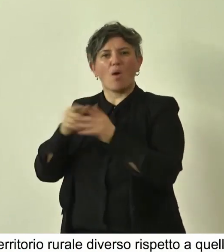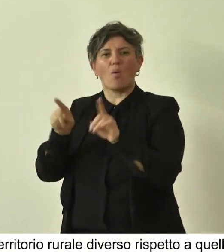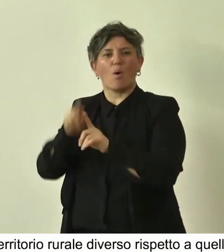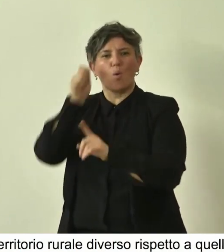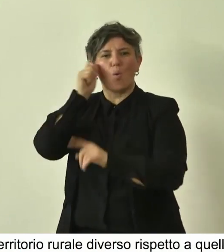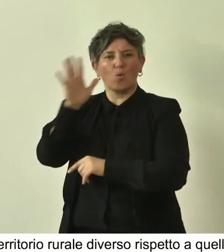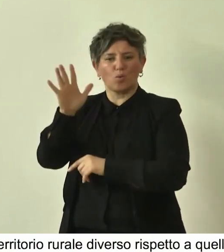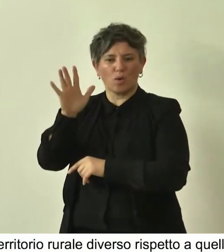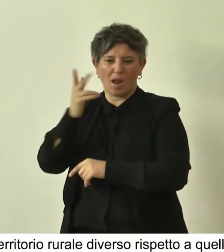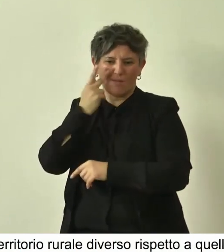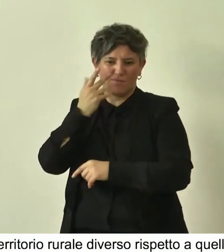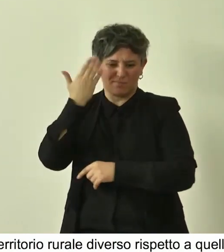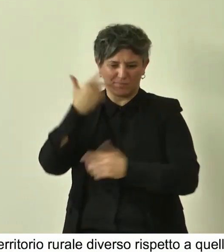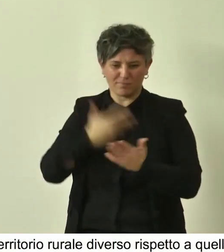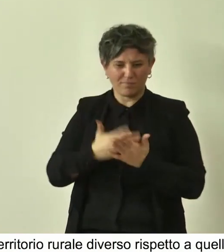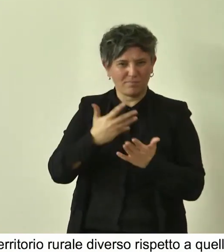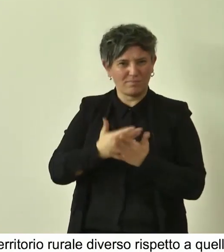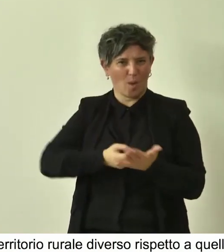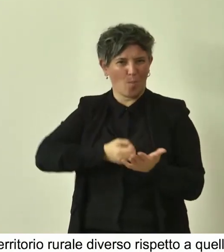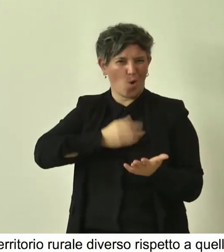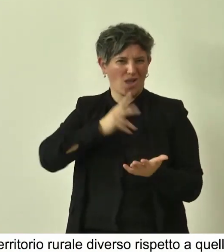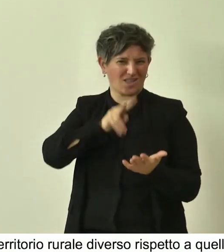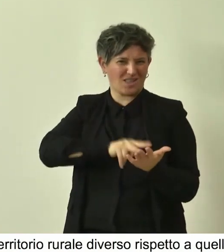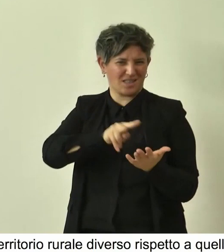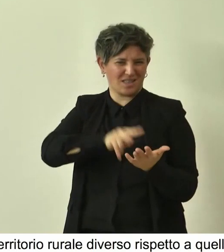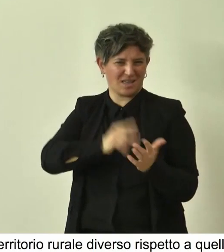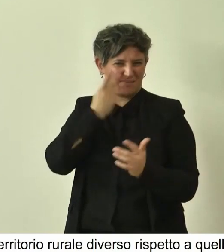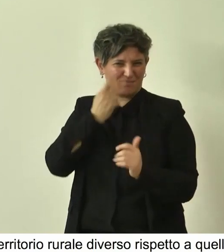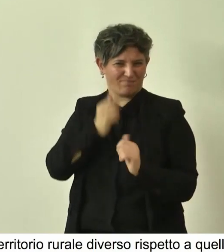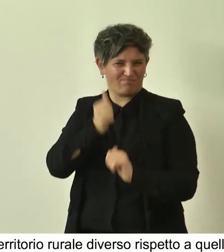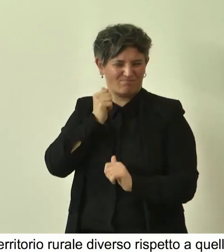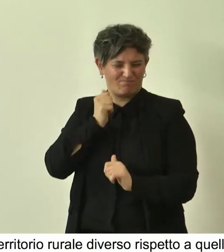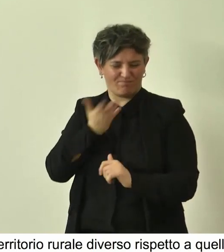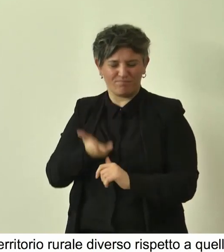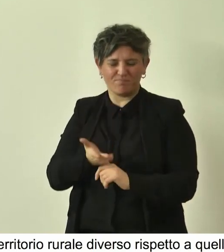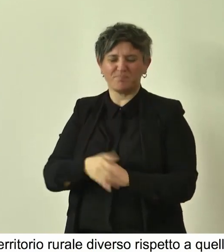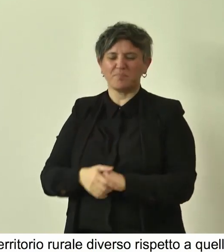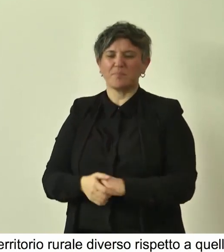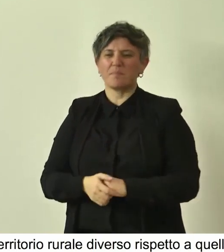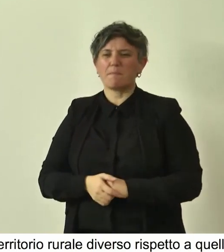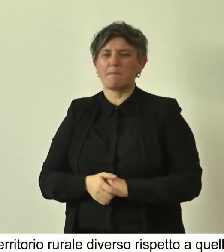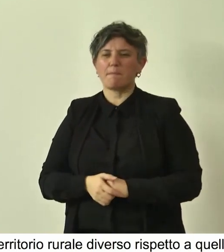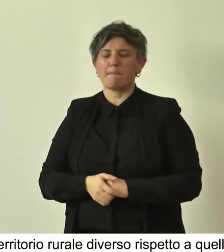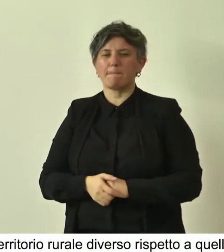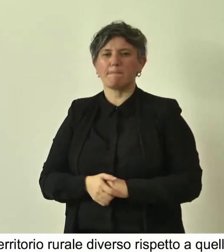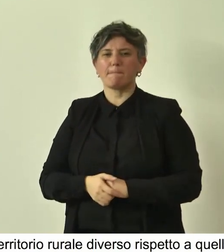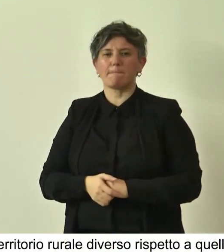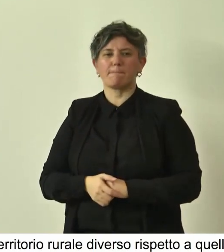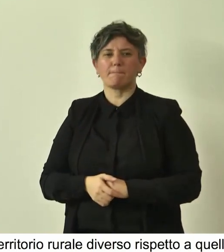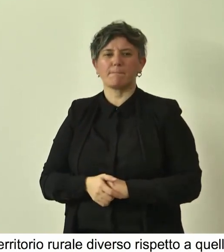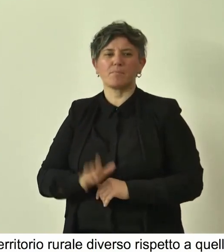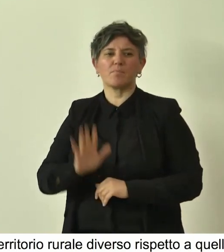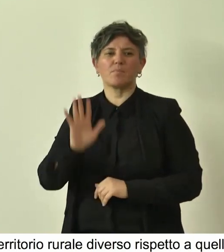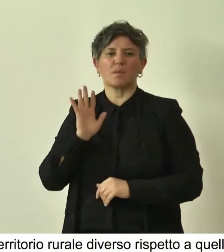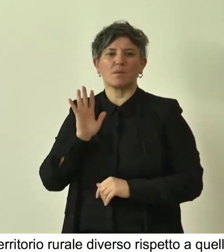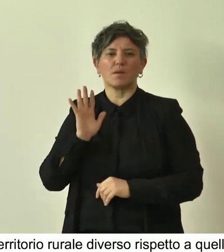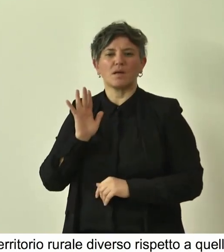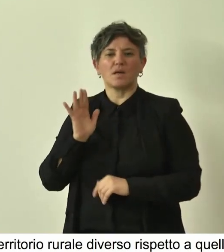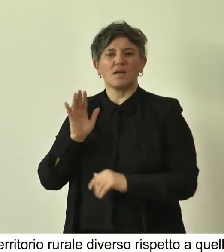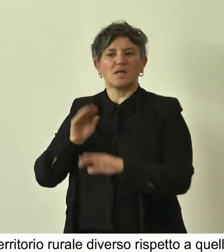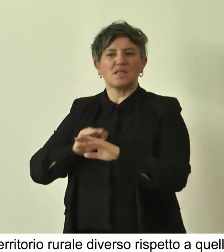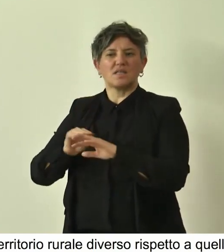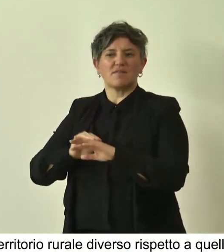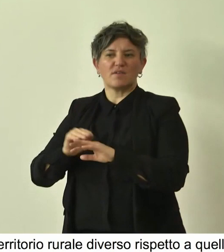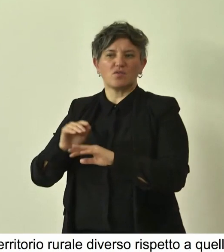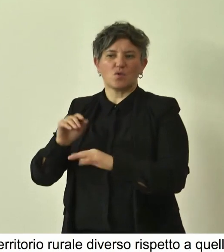delle poesie che Mino Petattini ci ha fatto, ma anche il servizio patrimonio culturale